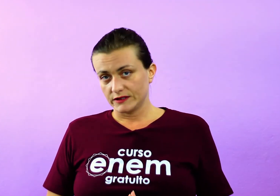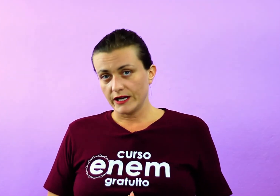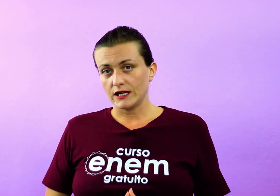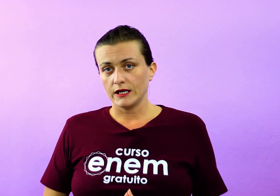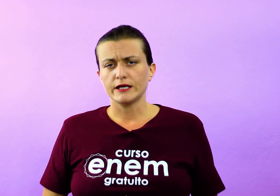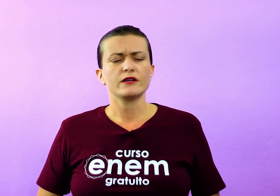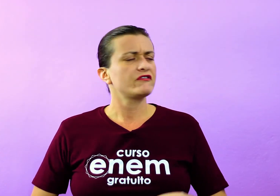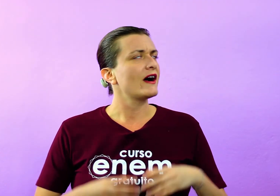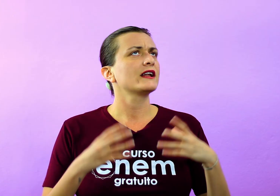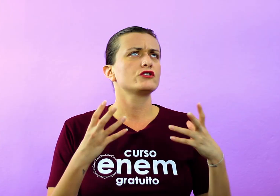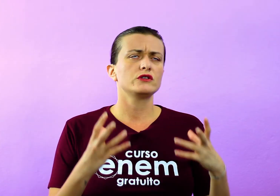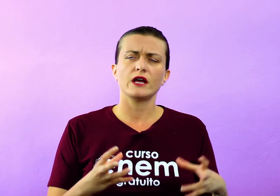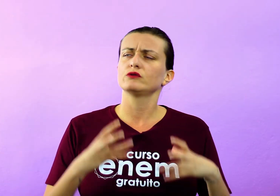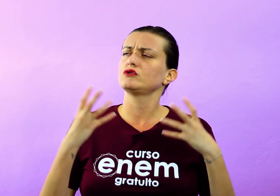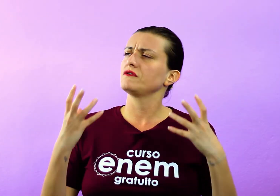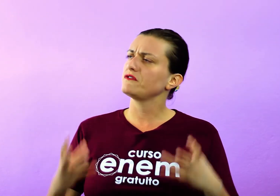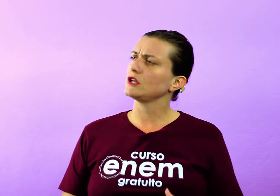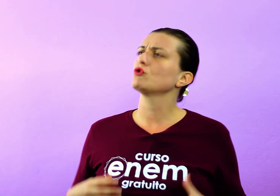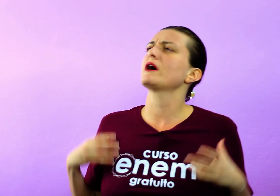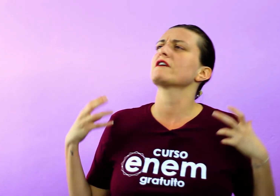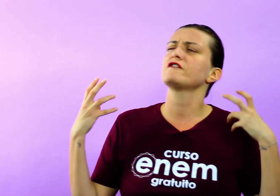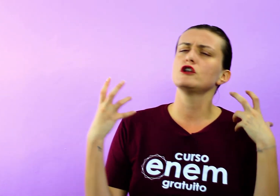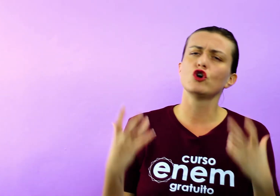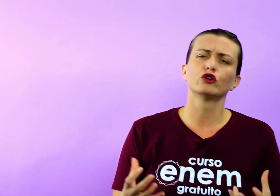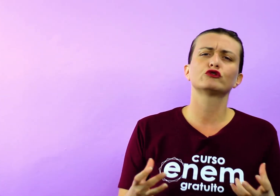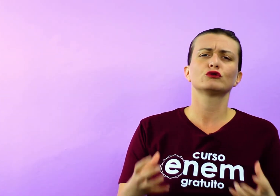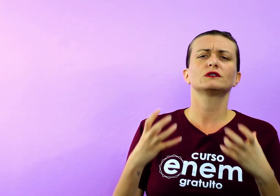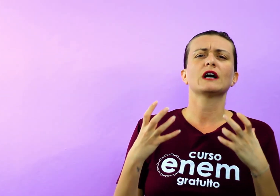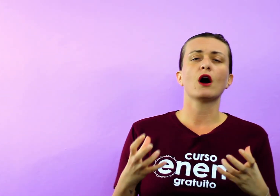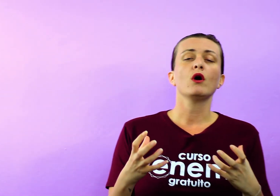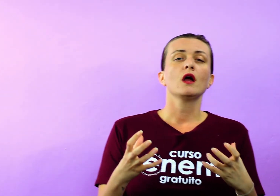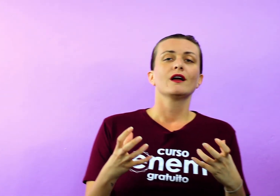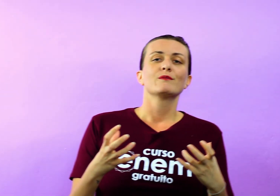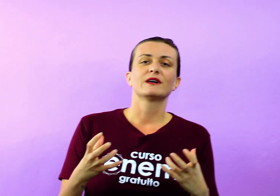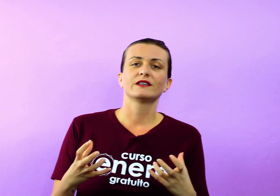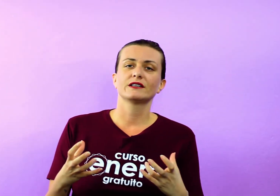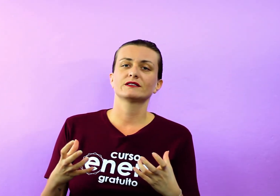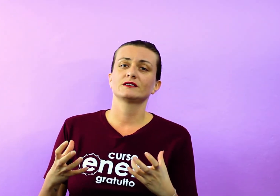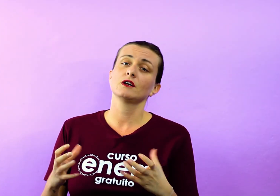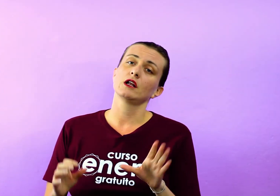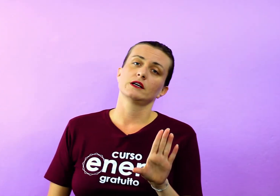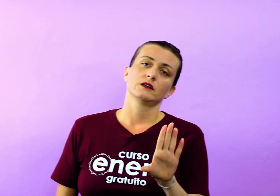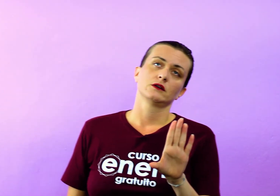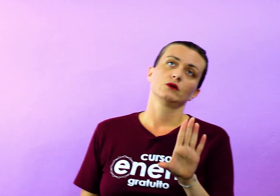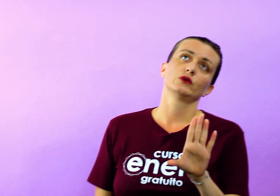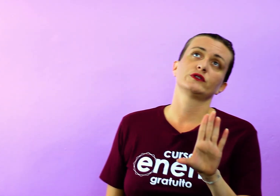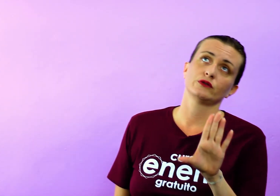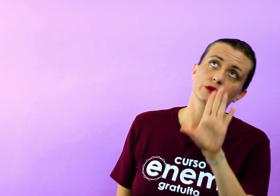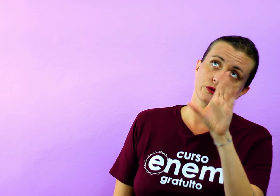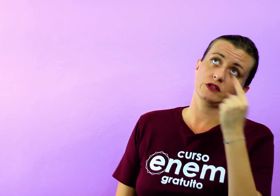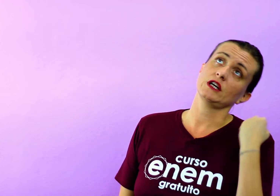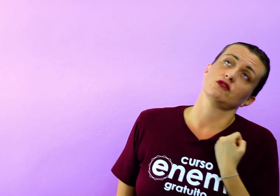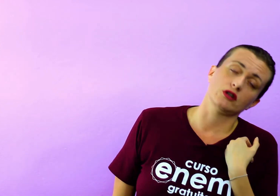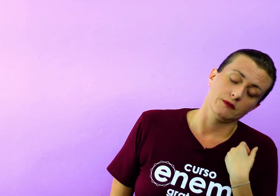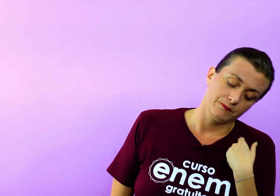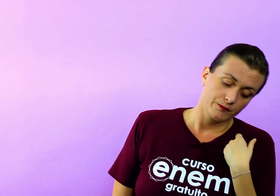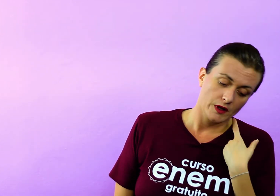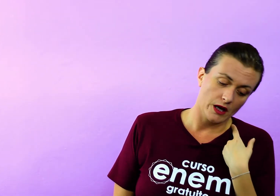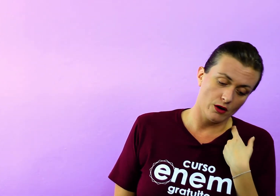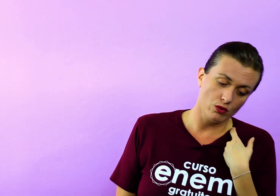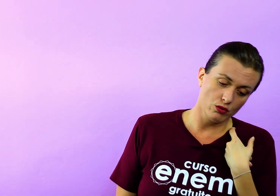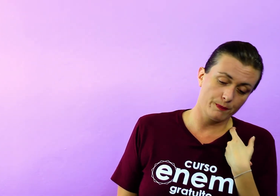da poesia dele, em que ele fala de Deus divino, maravilhoso e tal. Mas ele diz assim, olha, ô seu Deus, seguinte,